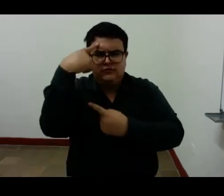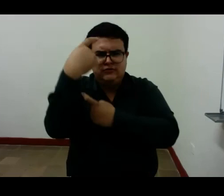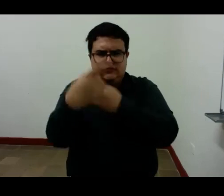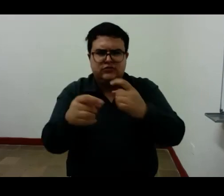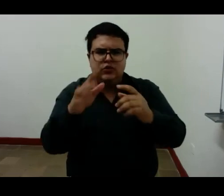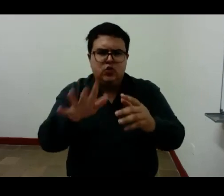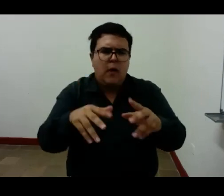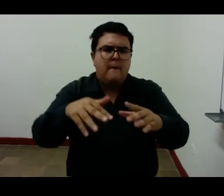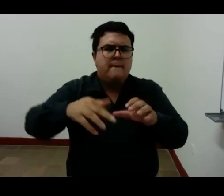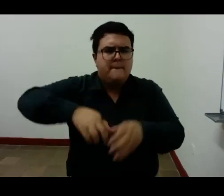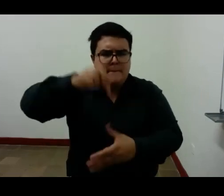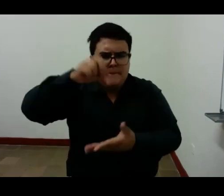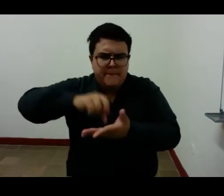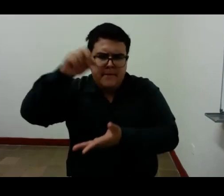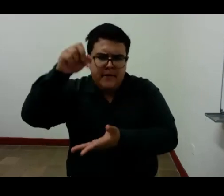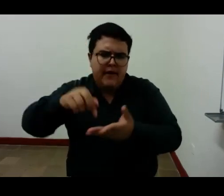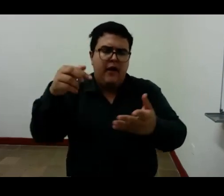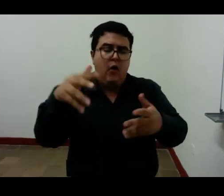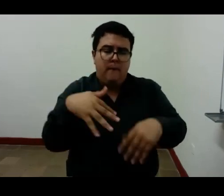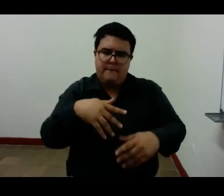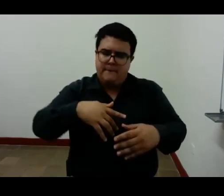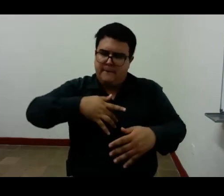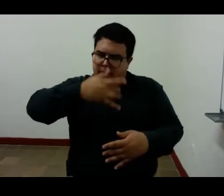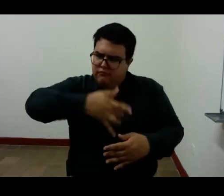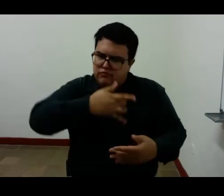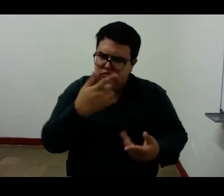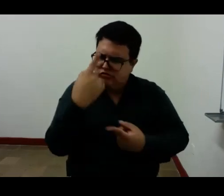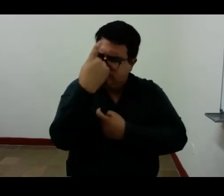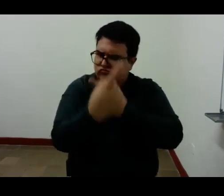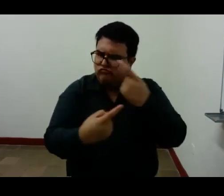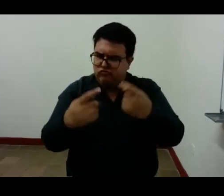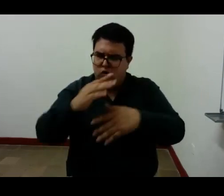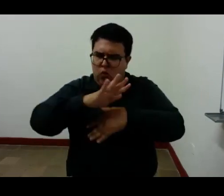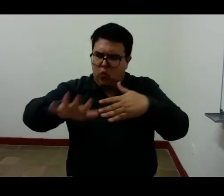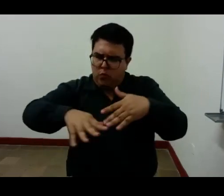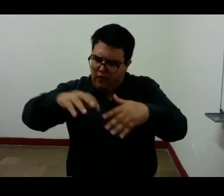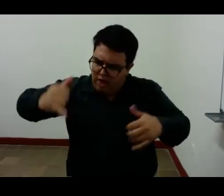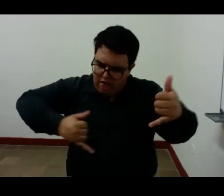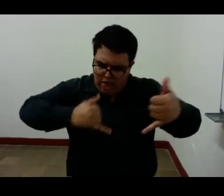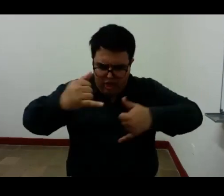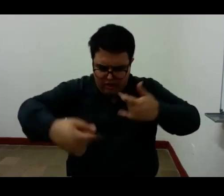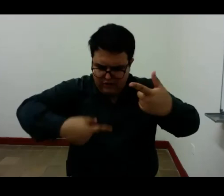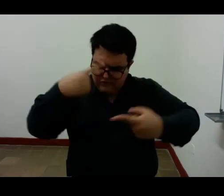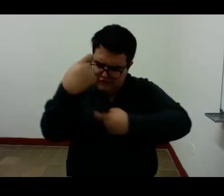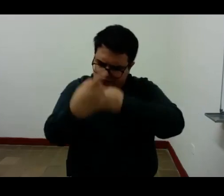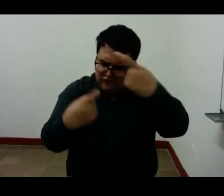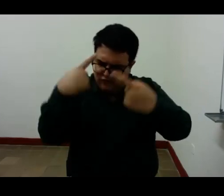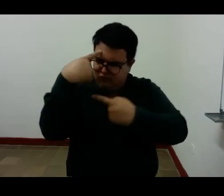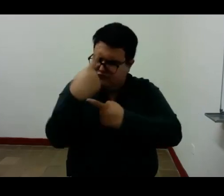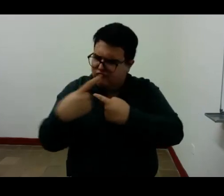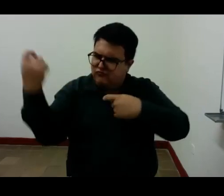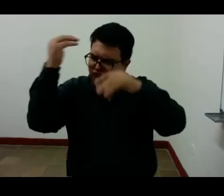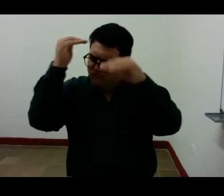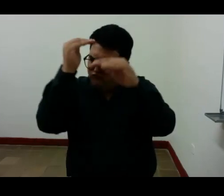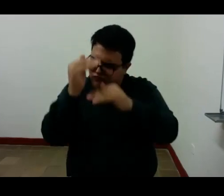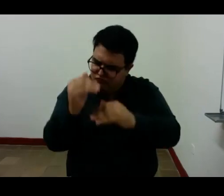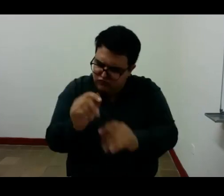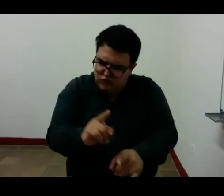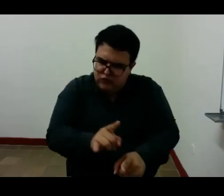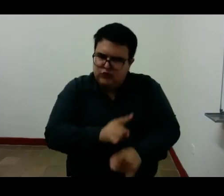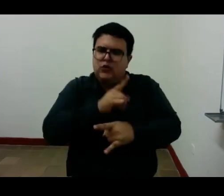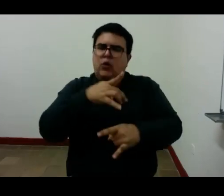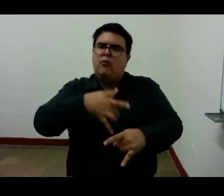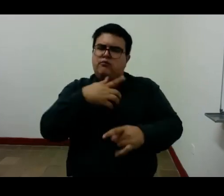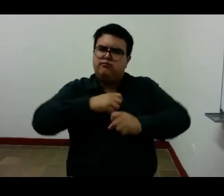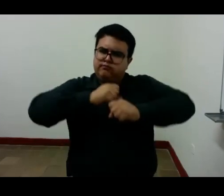personalidad y la organización de sus sueños buscan la ley del exterior y la